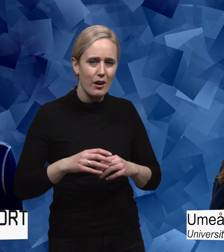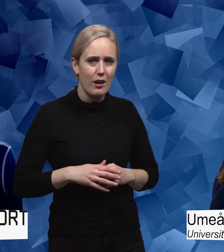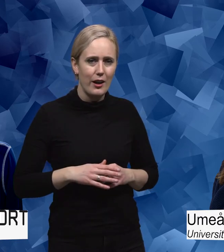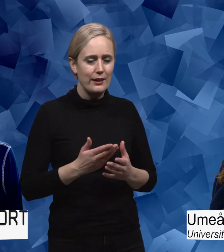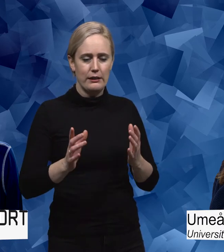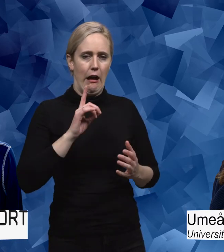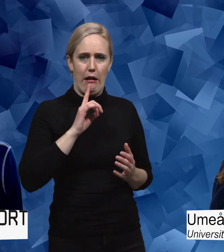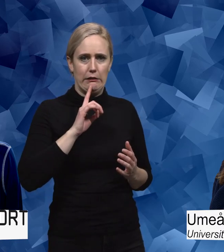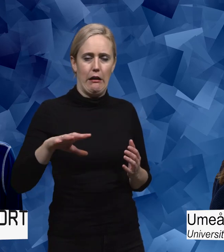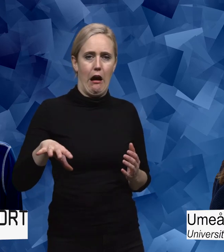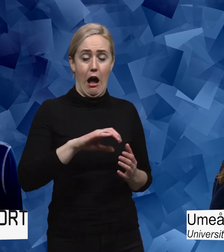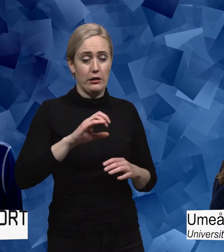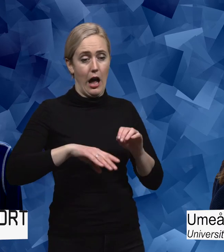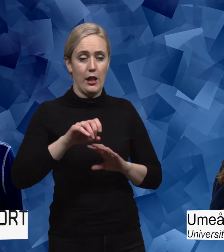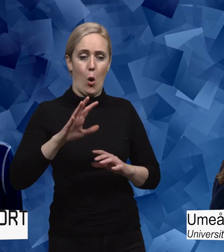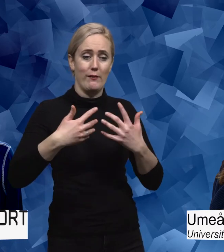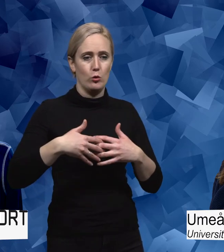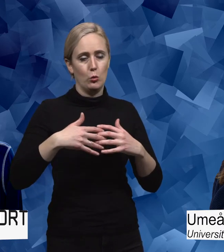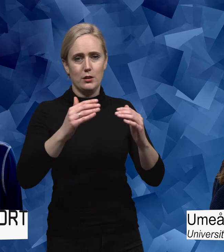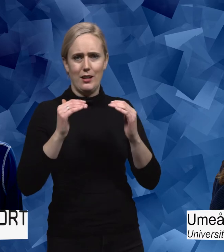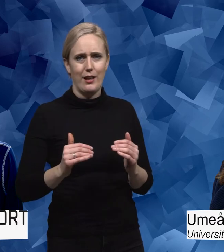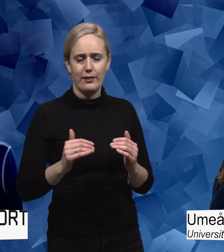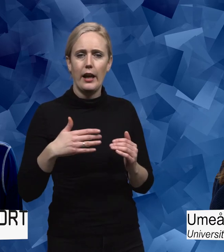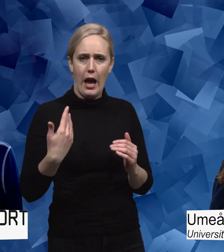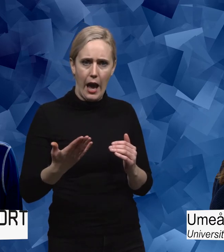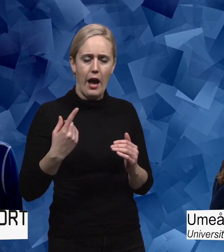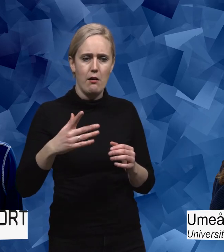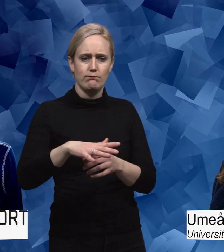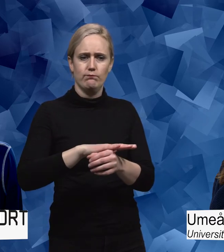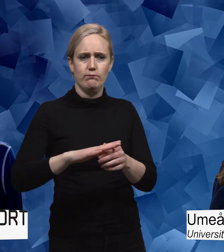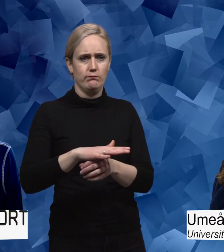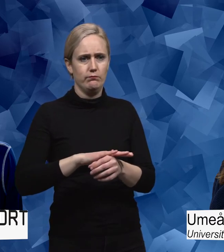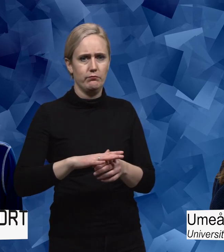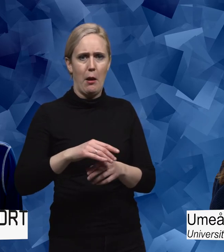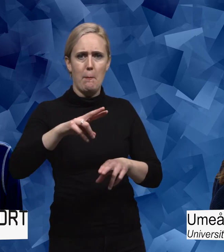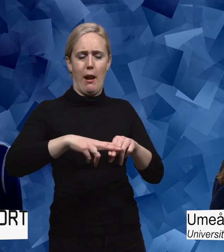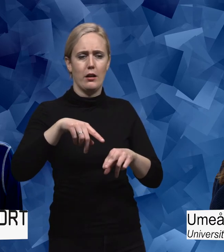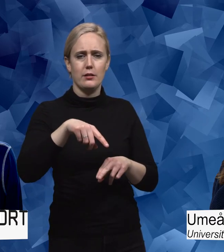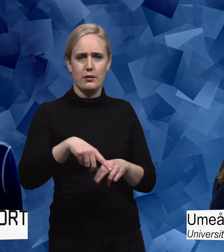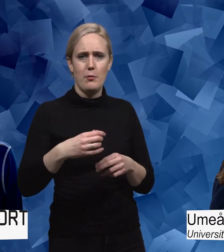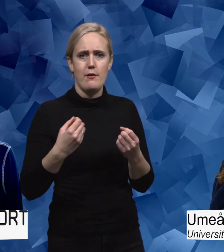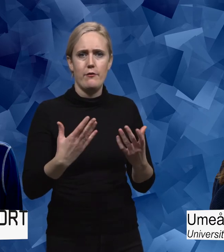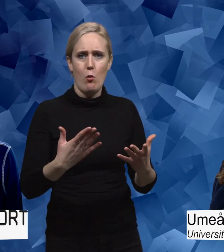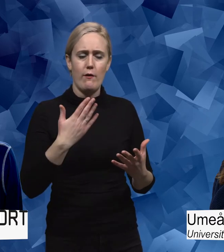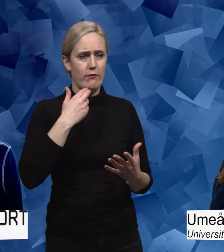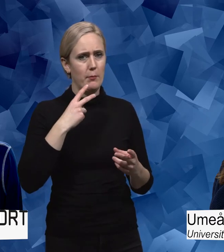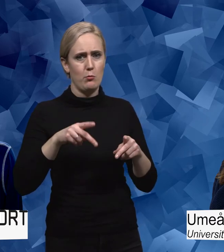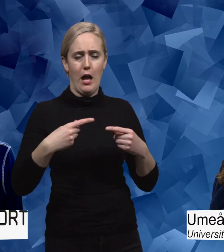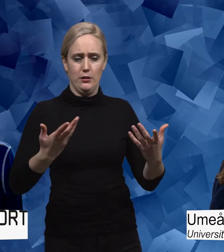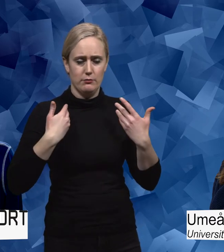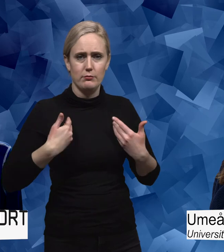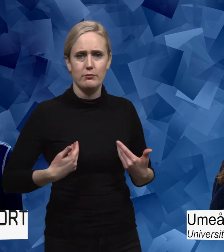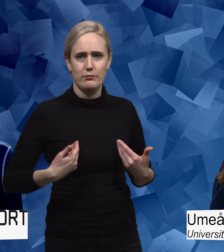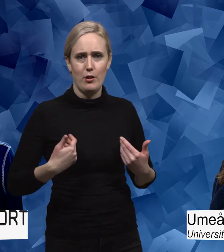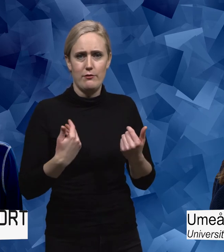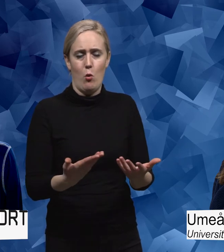alltid allting handlar om funktionsnedsättningen utan att det är en arena där man får vara som vem som helst och ta plats.